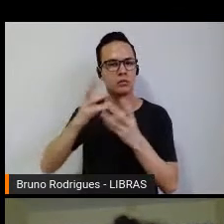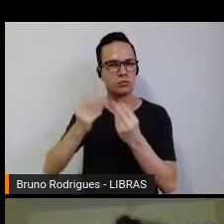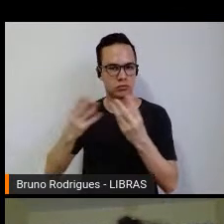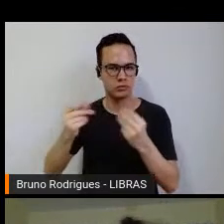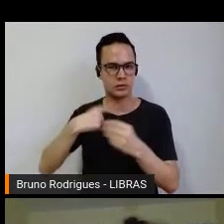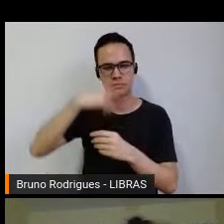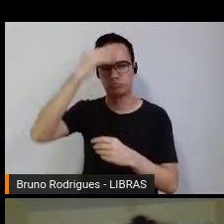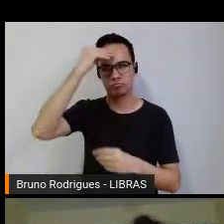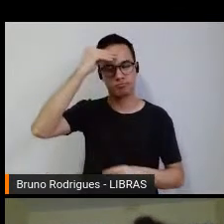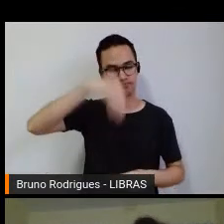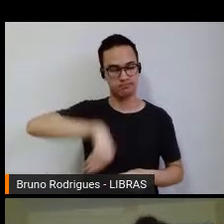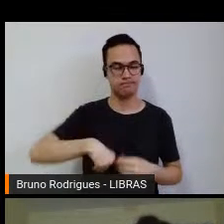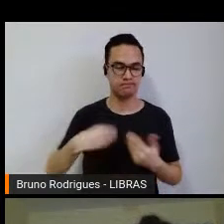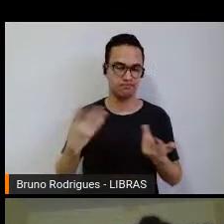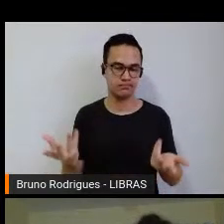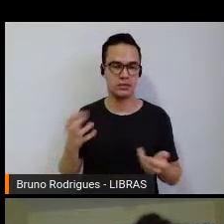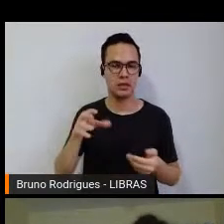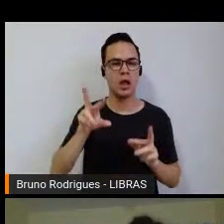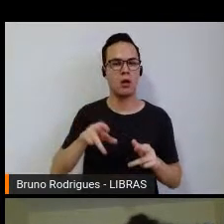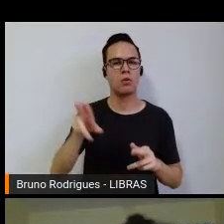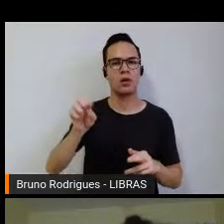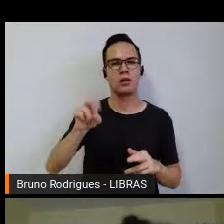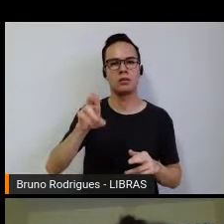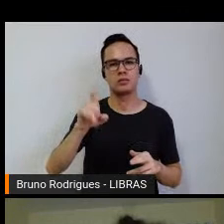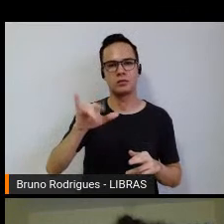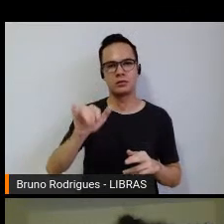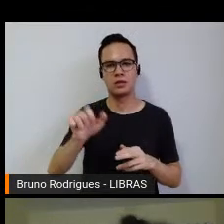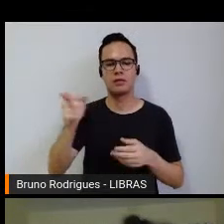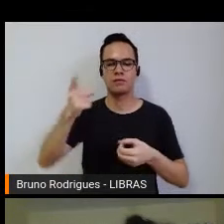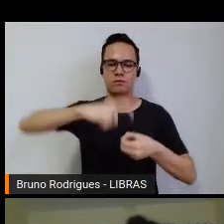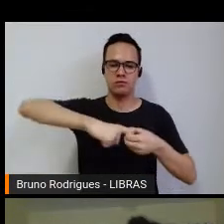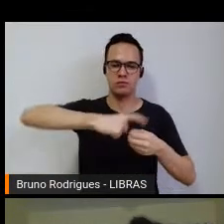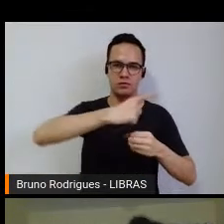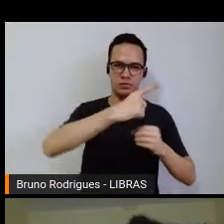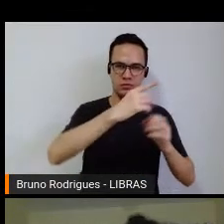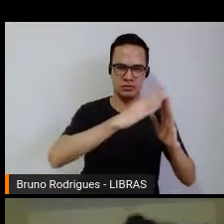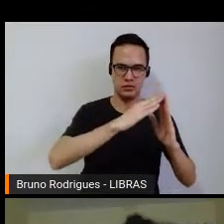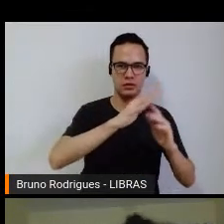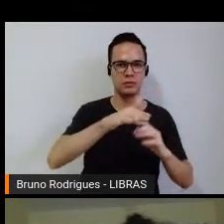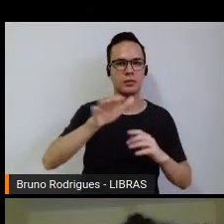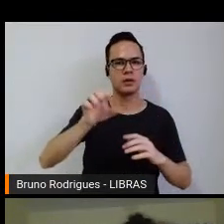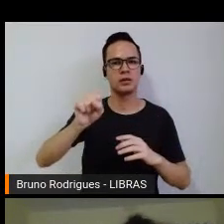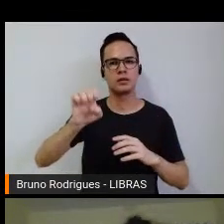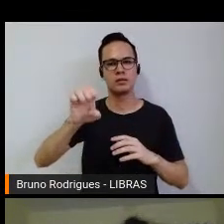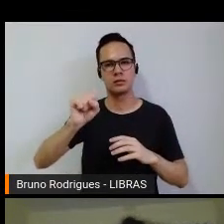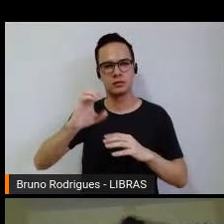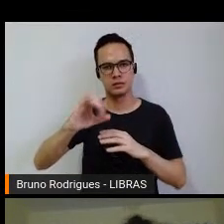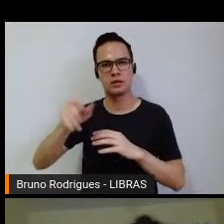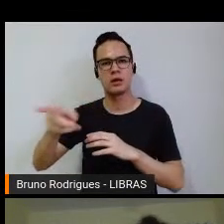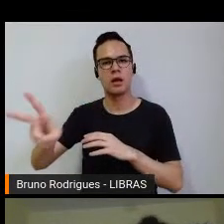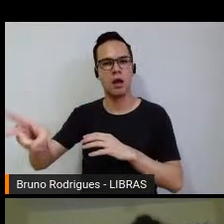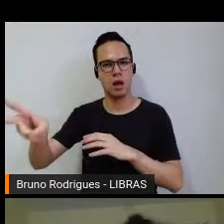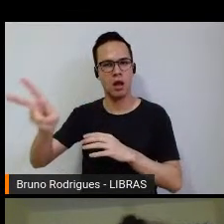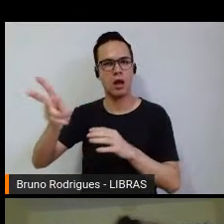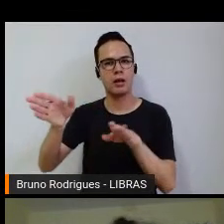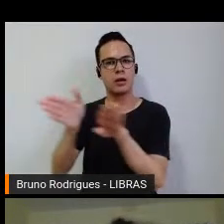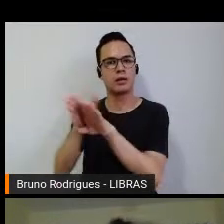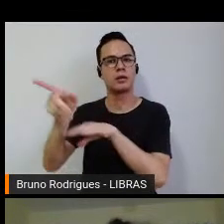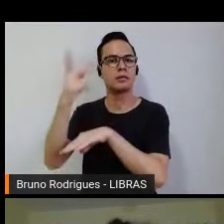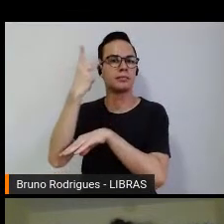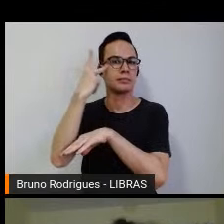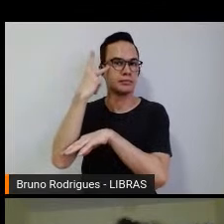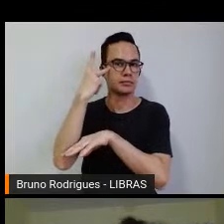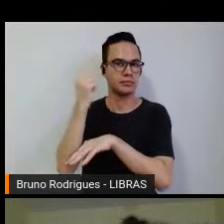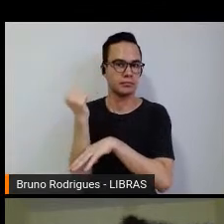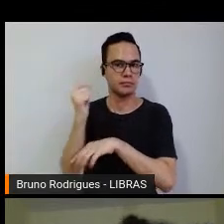carreira, né, como a Sueli, ela volta para a Jequié, mas a Cici vai seguir esse caminho e vai chegar em São Paulo